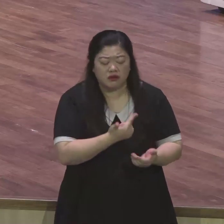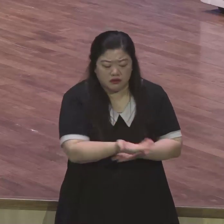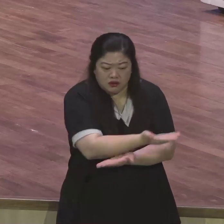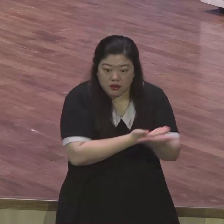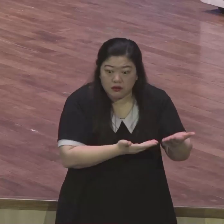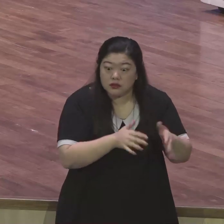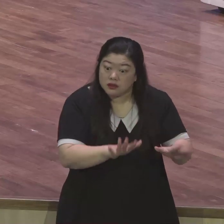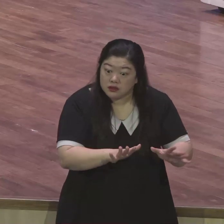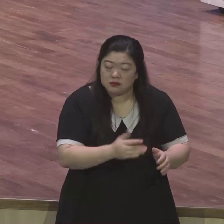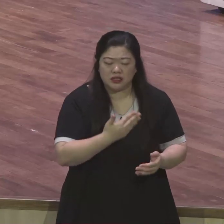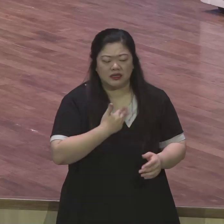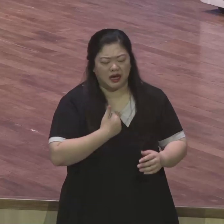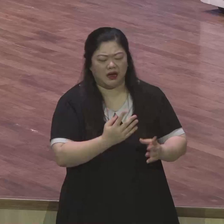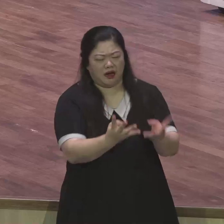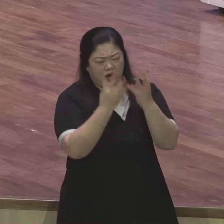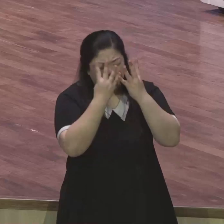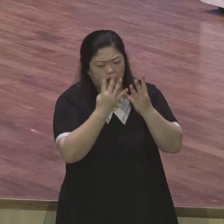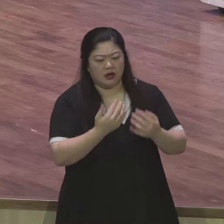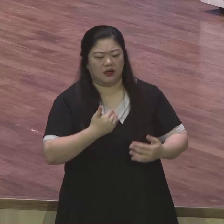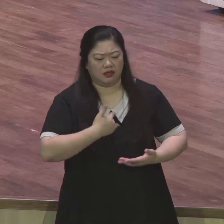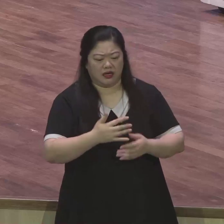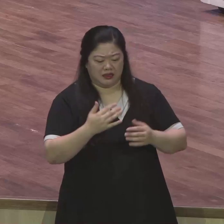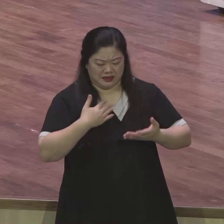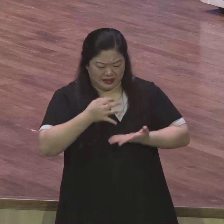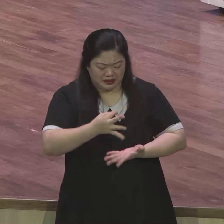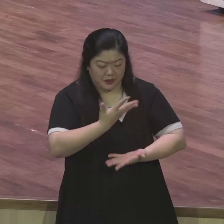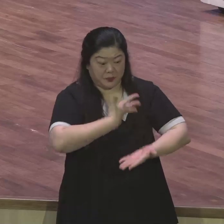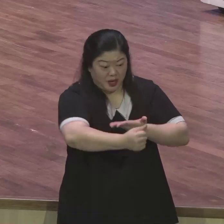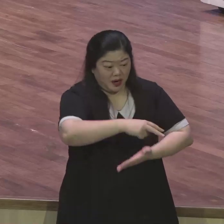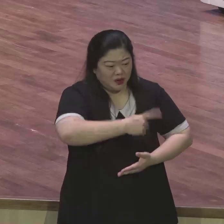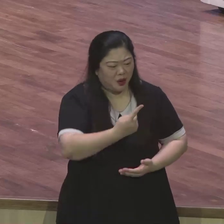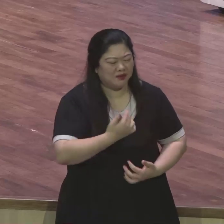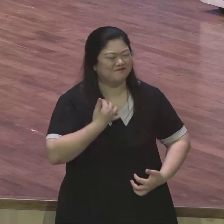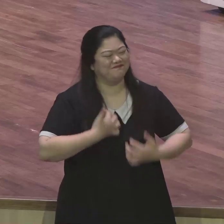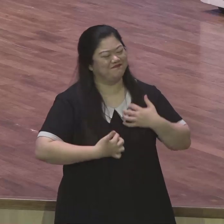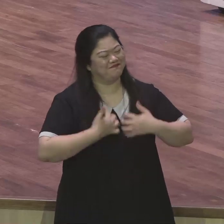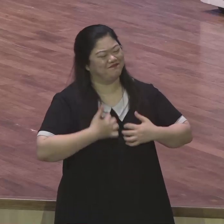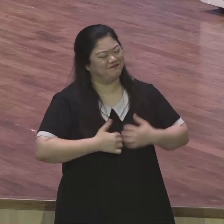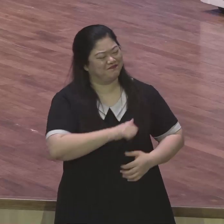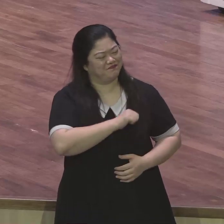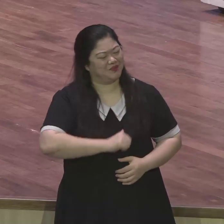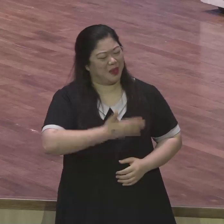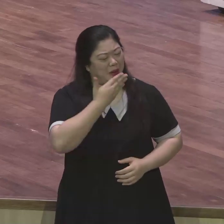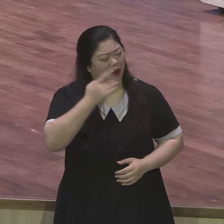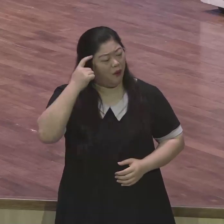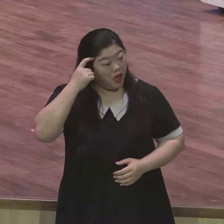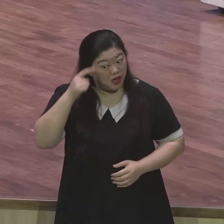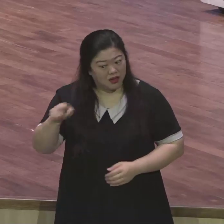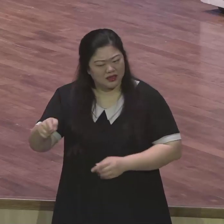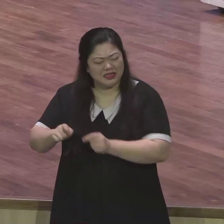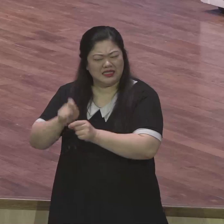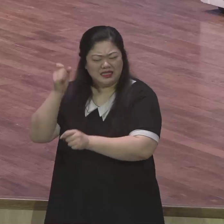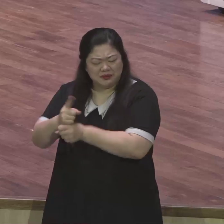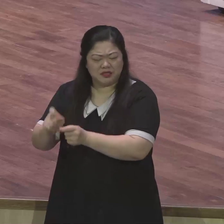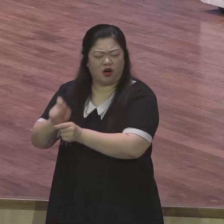너희 소유를 빼앗기는 것도 기쁘게 당한 것은 더 낮고 영구한 소유가 있는 줄 압니다 당시 성도들은요